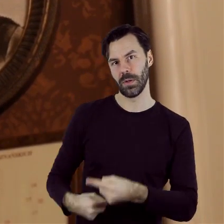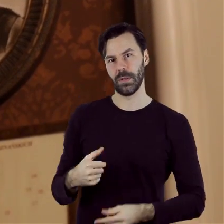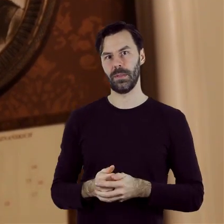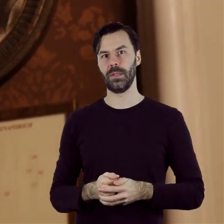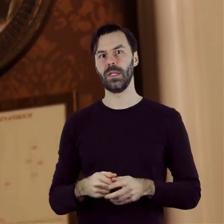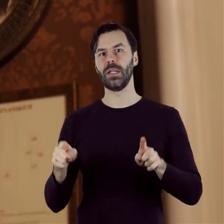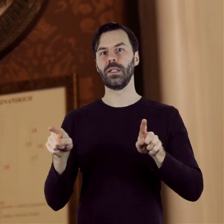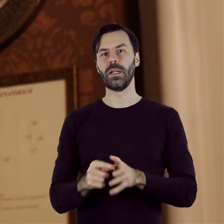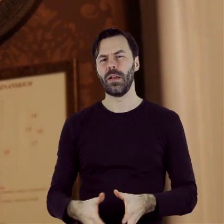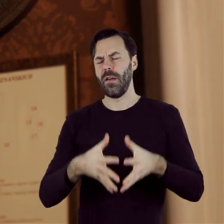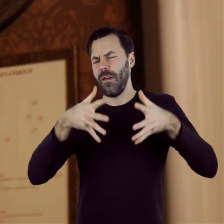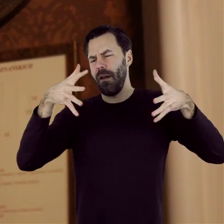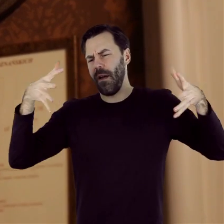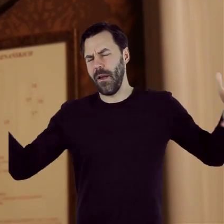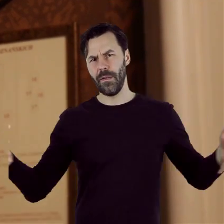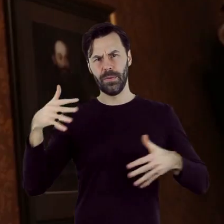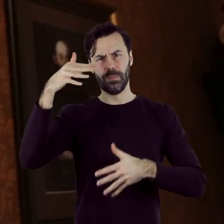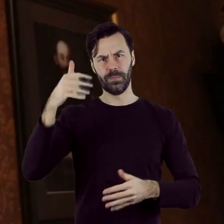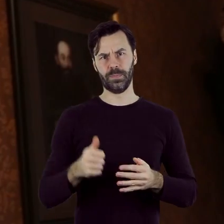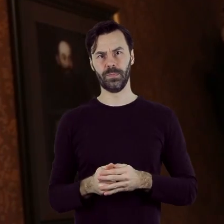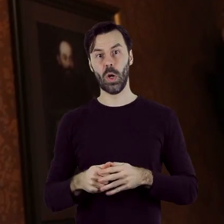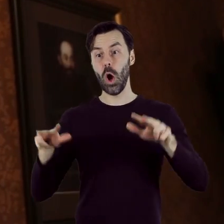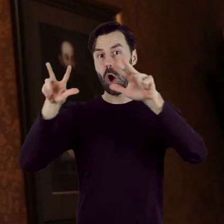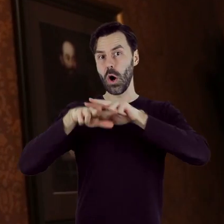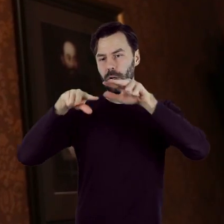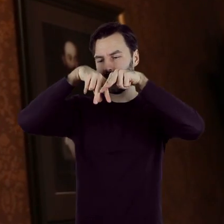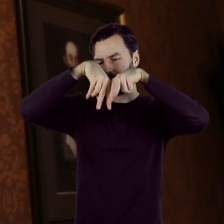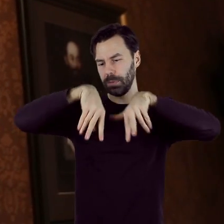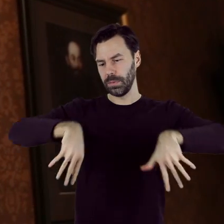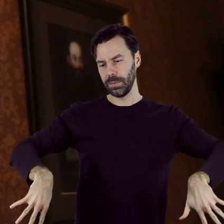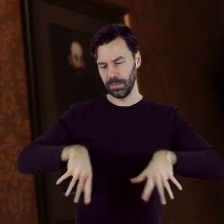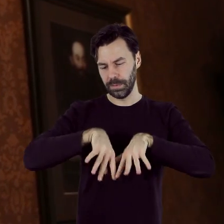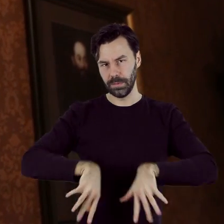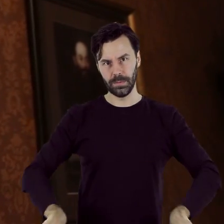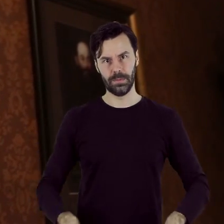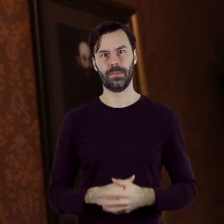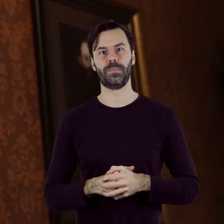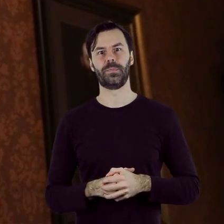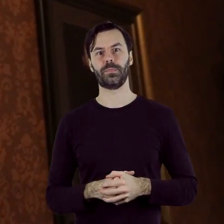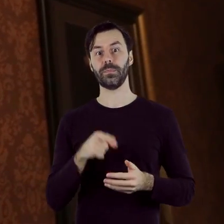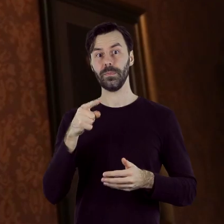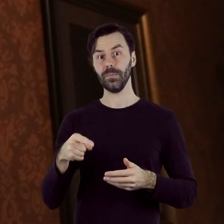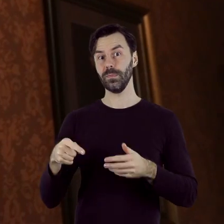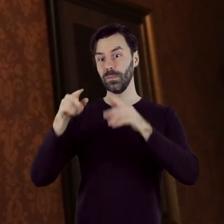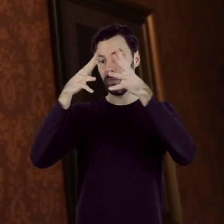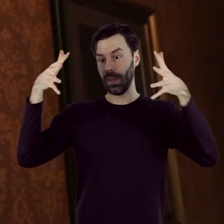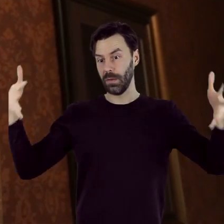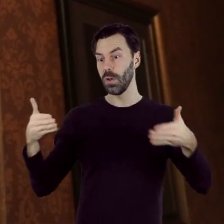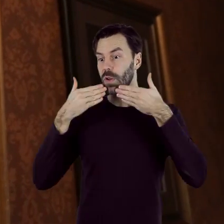dużą planszę z rozbudowanym drzewem genealogicznym jego rodziny. Dzięki niej można prześledzić jej